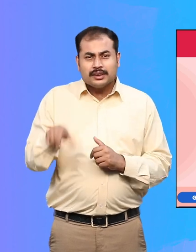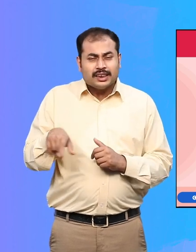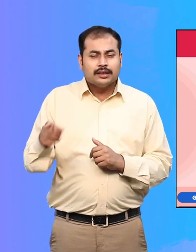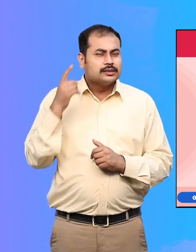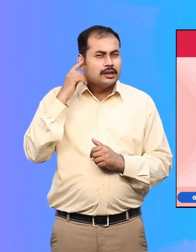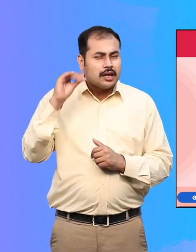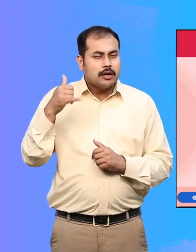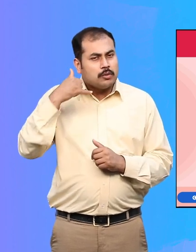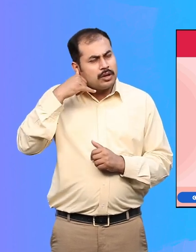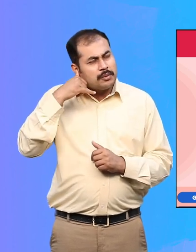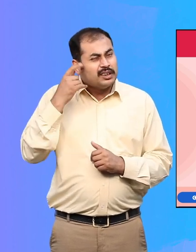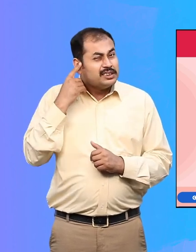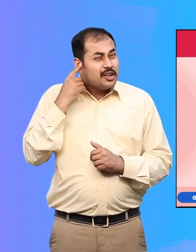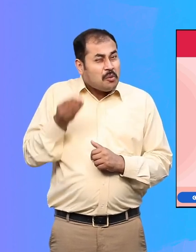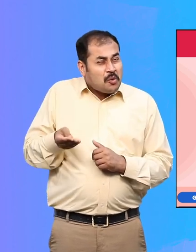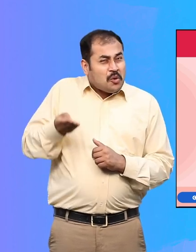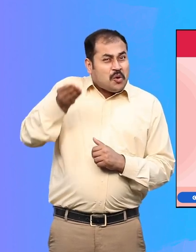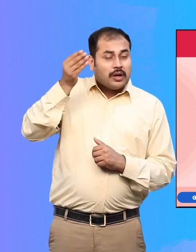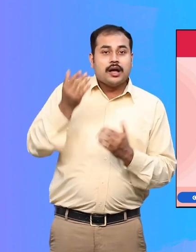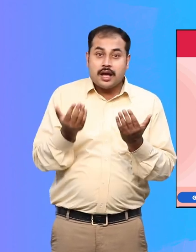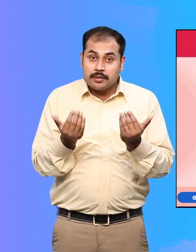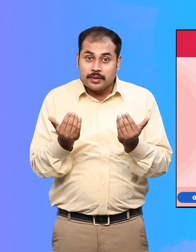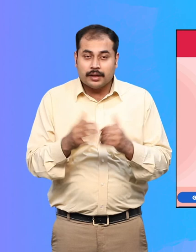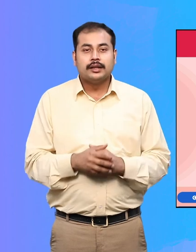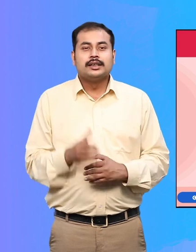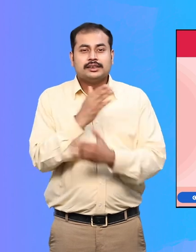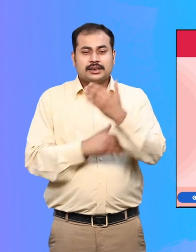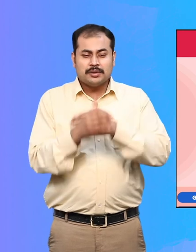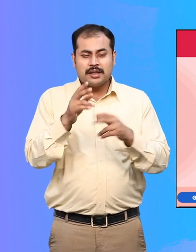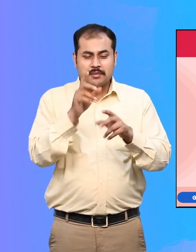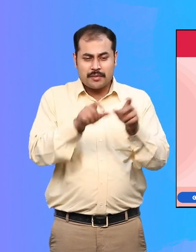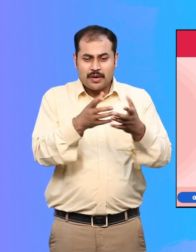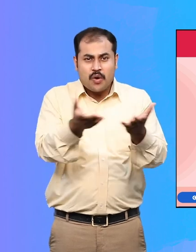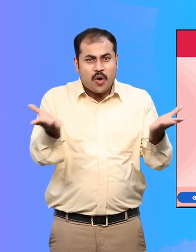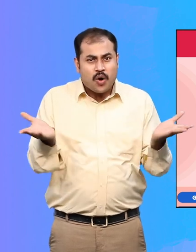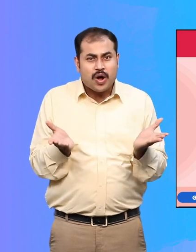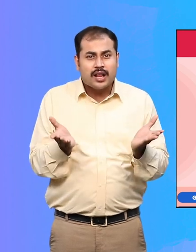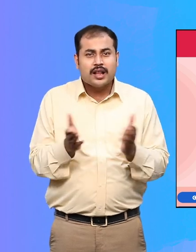सके उपलब्द है? जिसे दिव्यांगजन असानी से जानकारी ले या दे सके